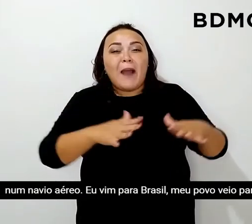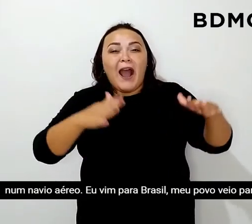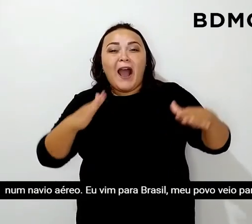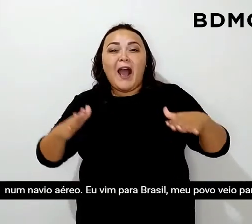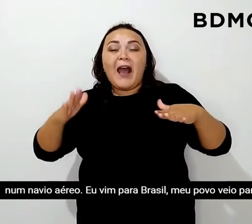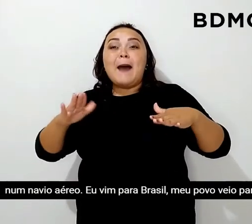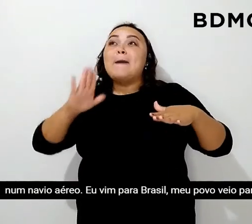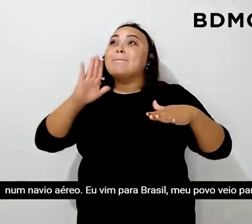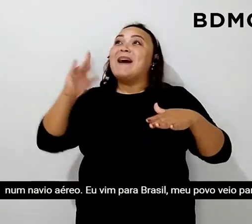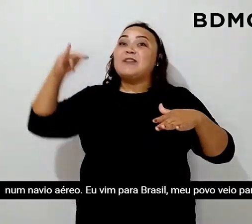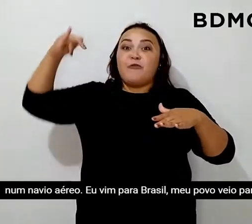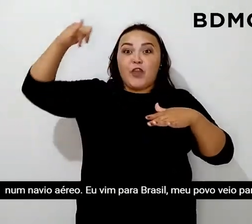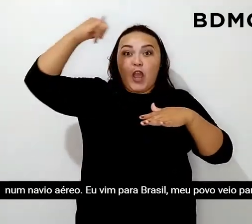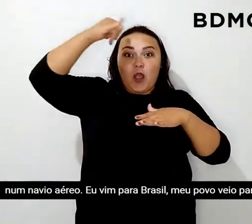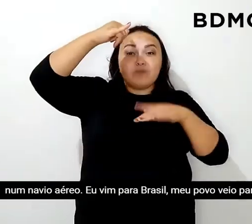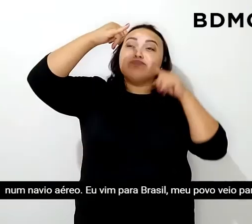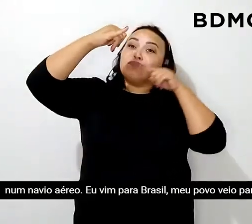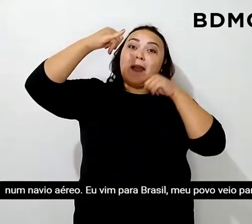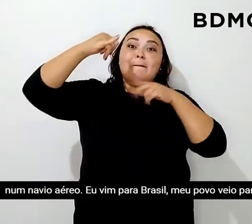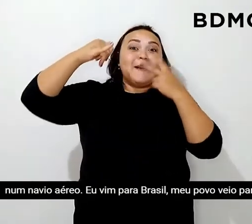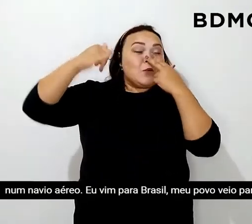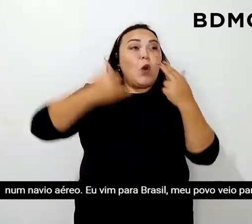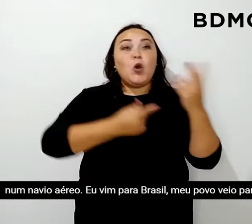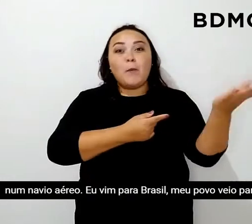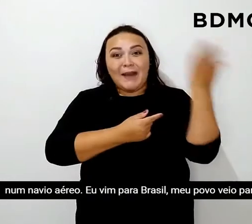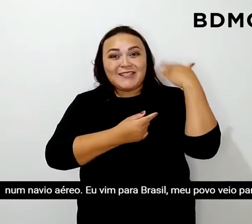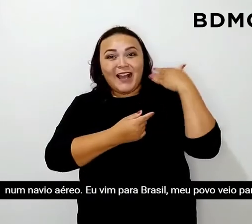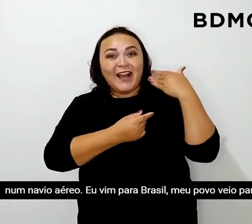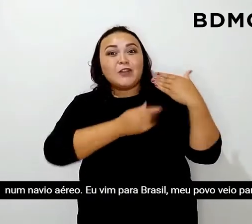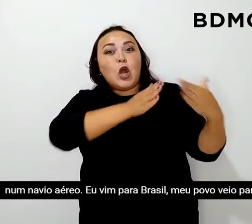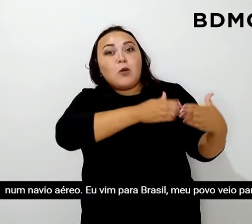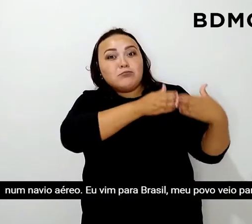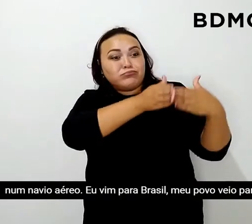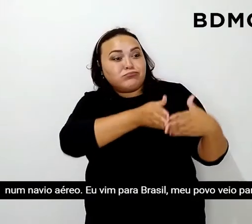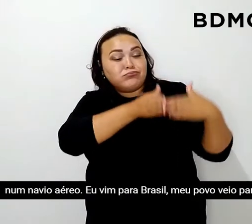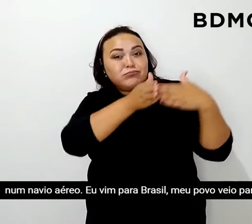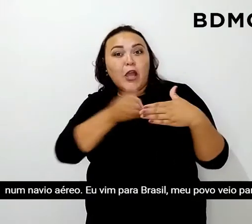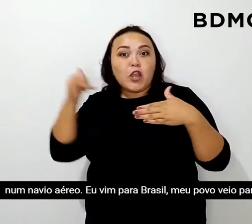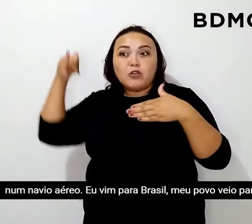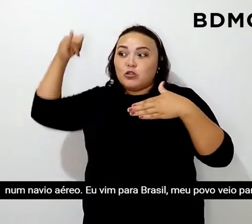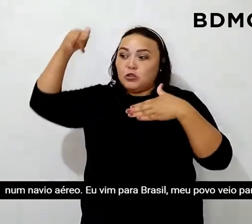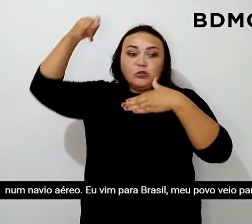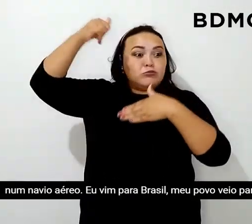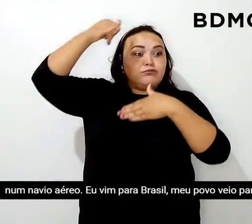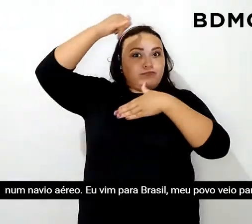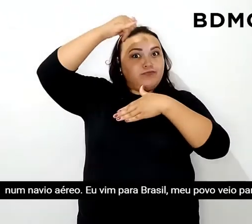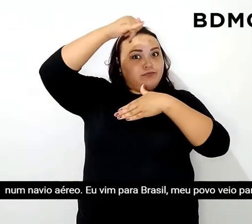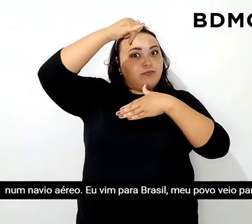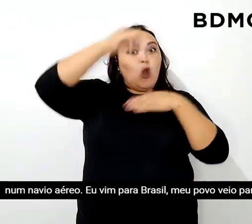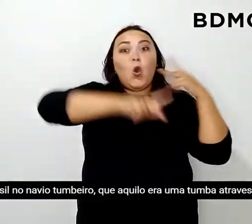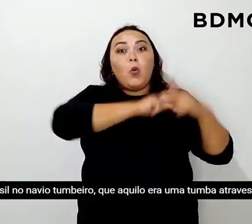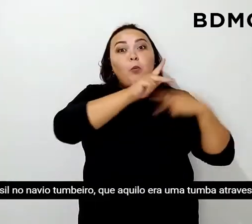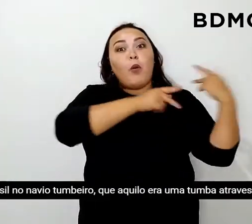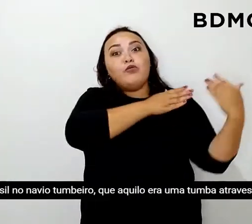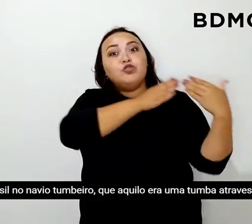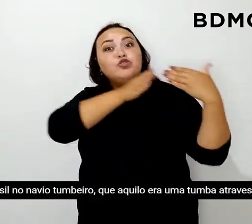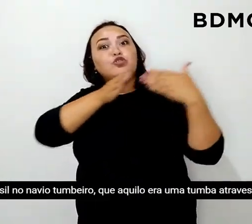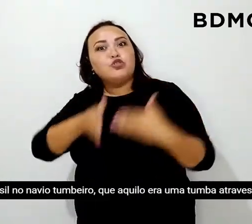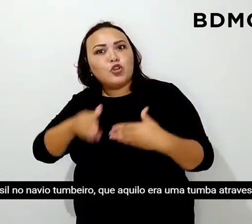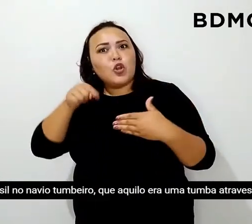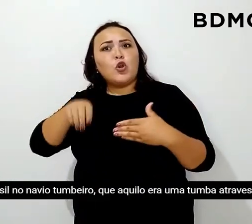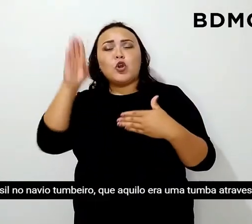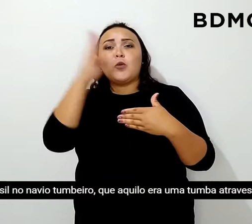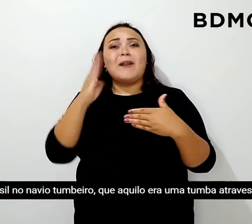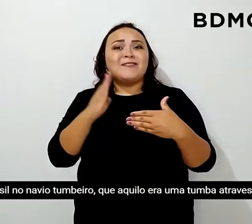num navio aéreo, eu vim para Brasil, meu povo veio para Brasil